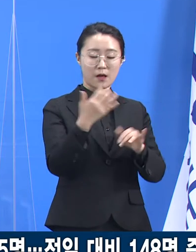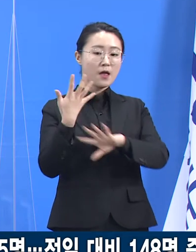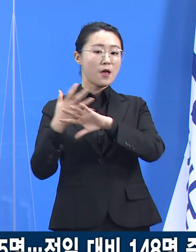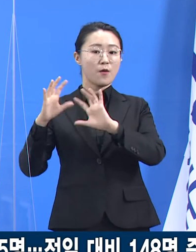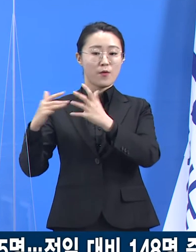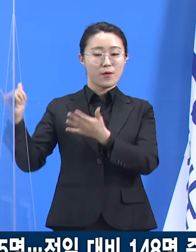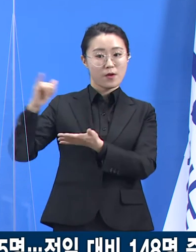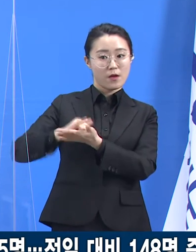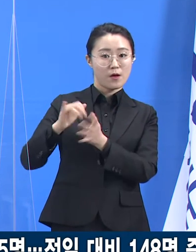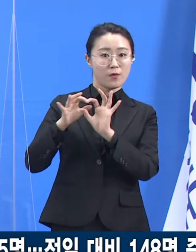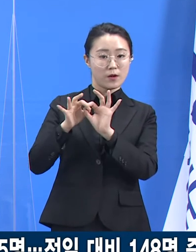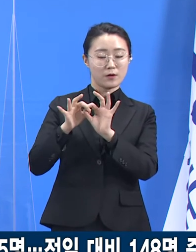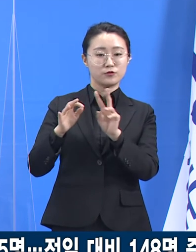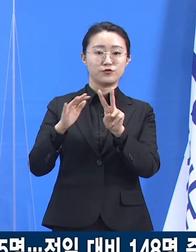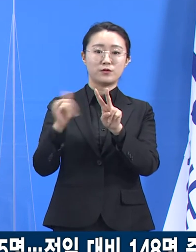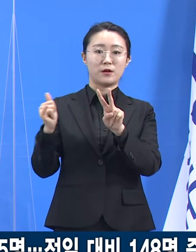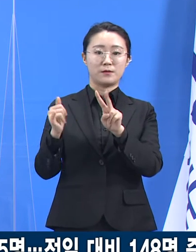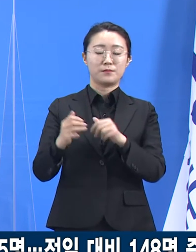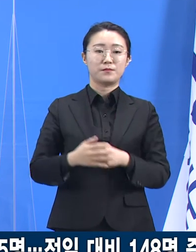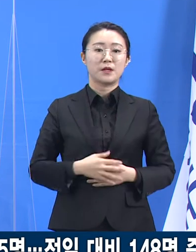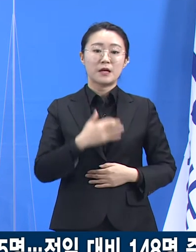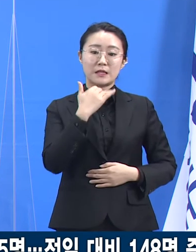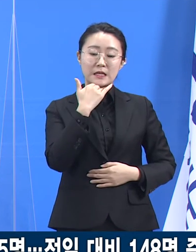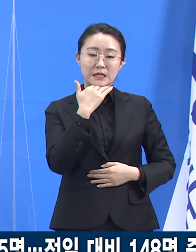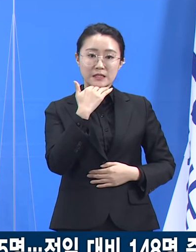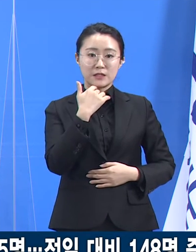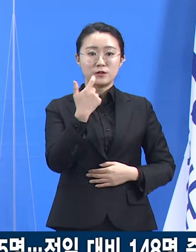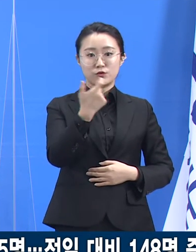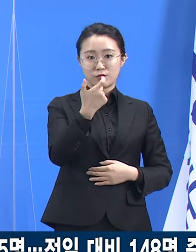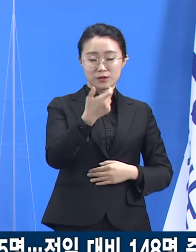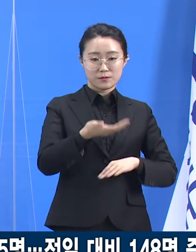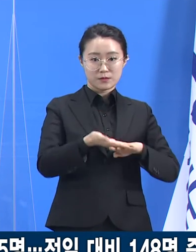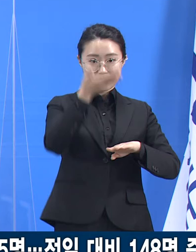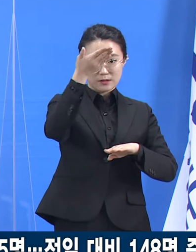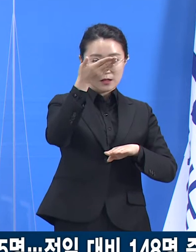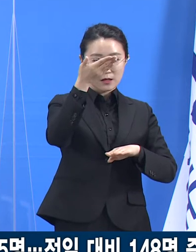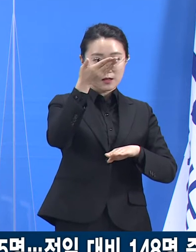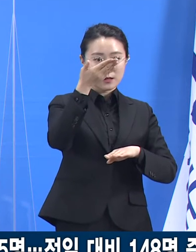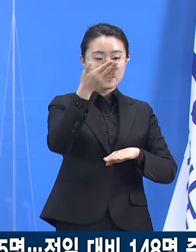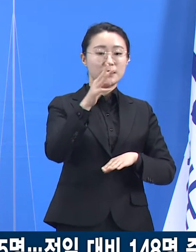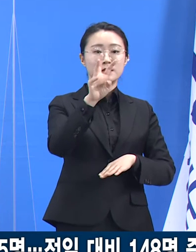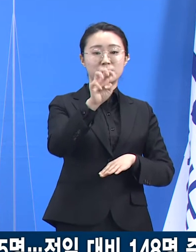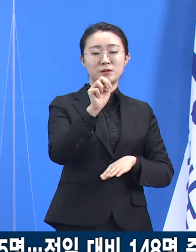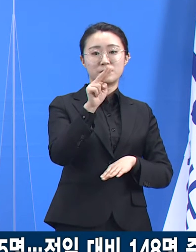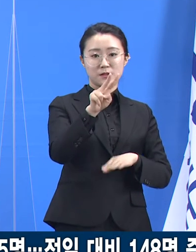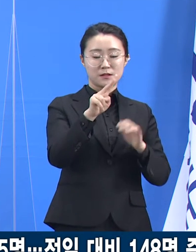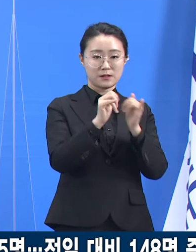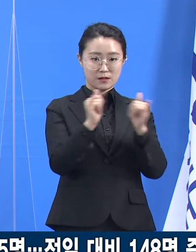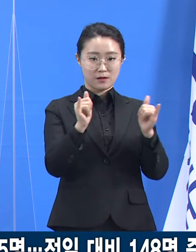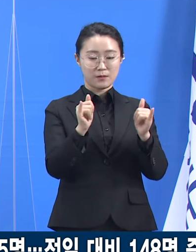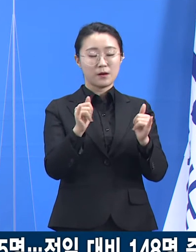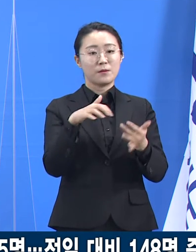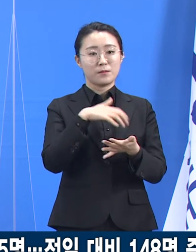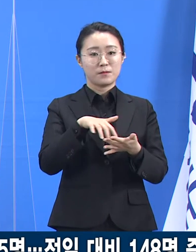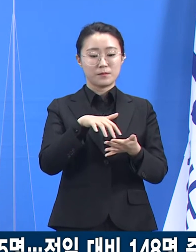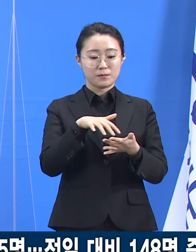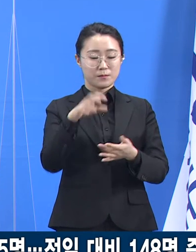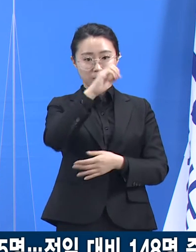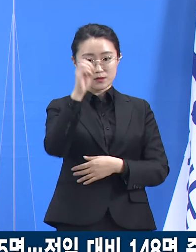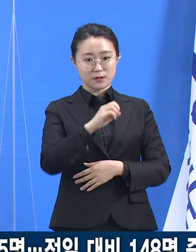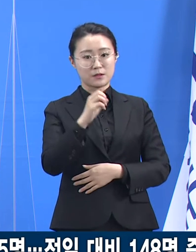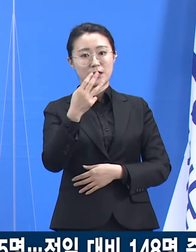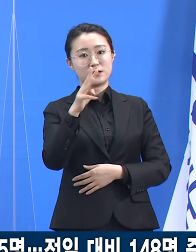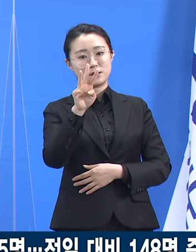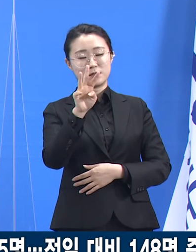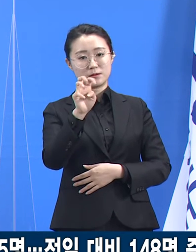중 60세 이상 고령자는 32명으로 21.6%를 차지합니다. 감염 경로를 알 수 없는